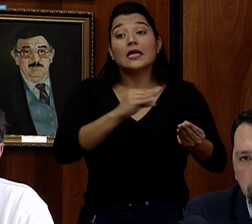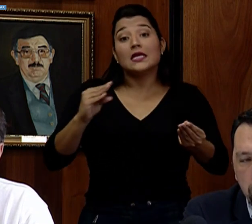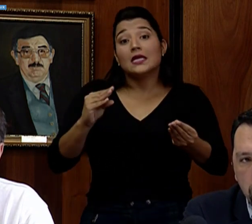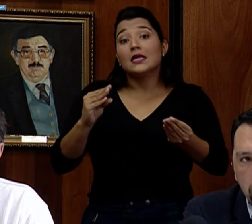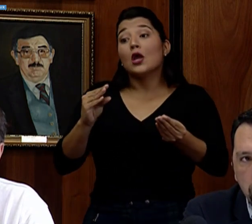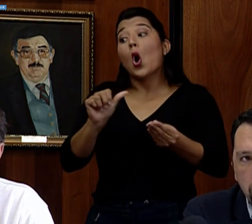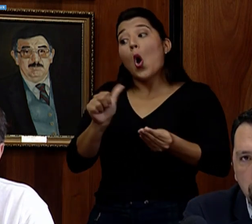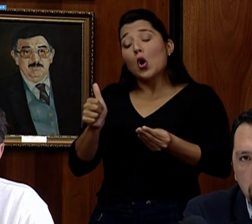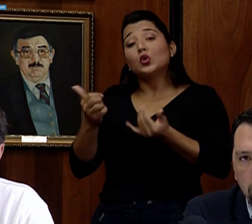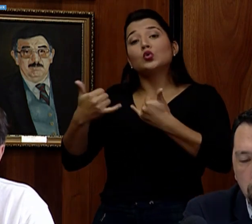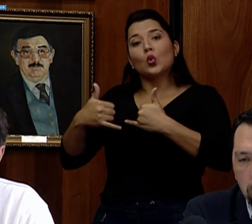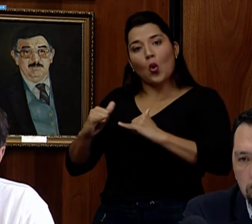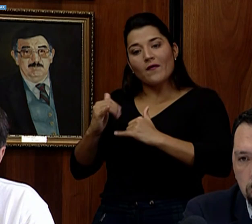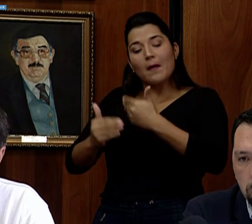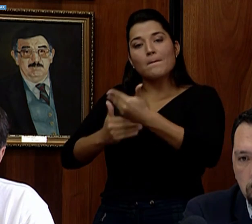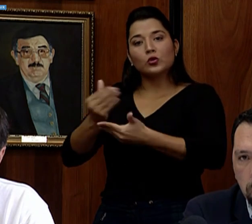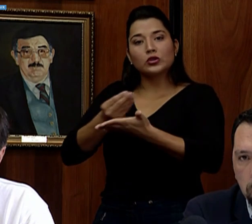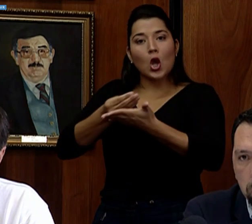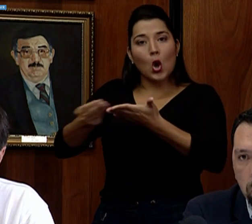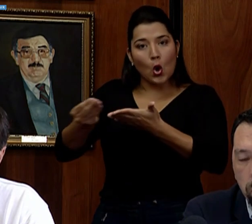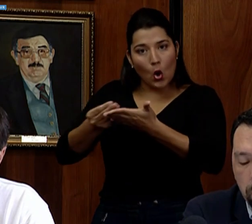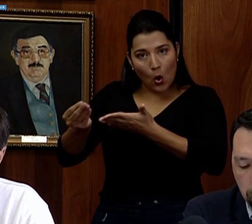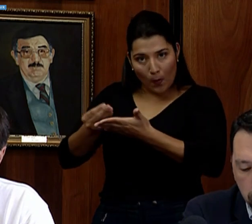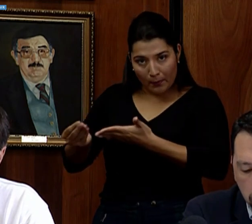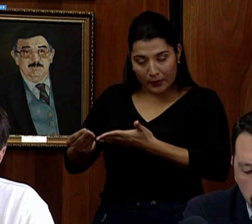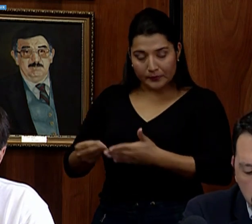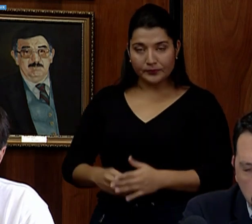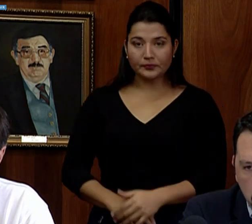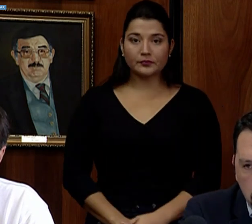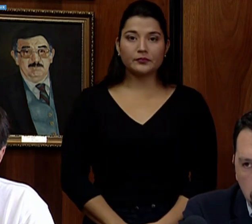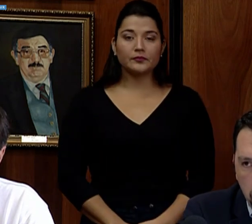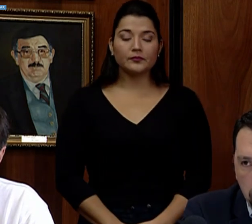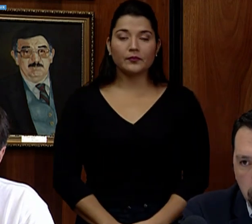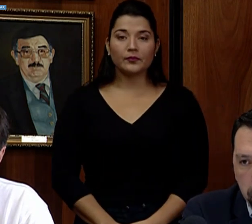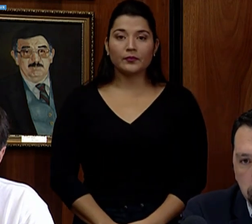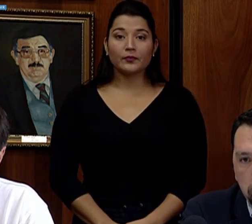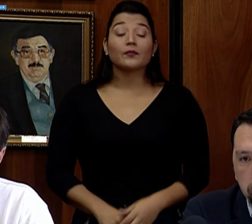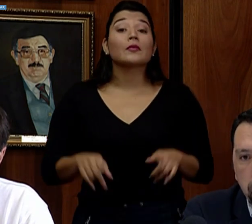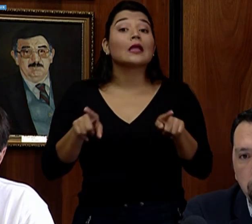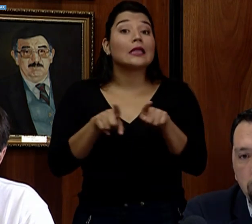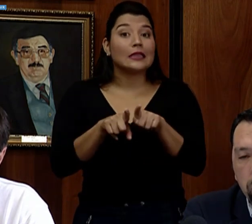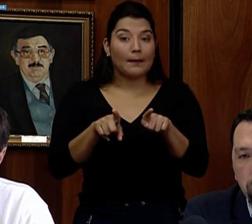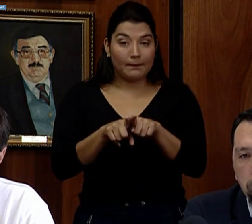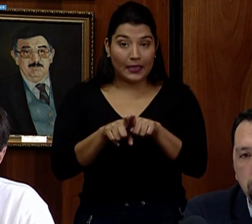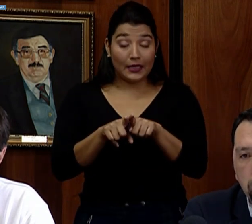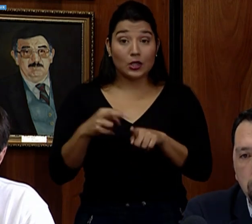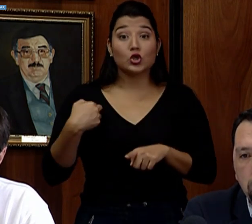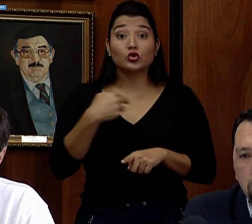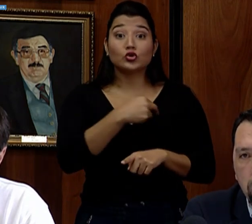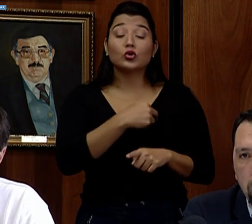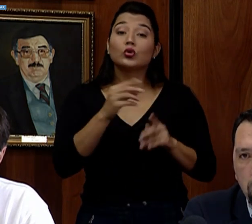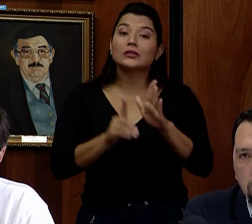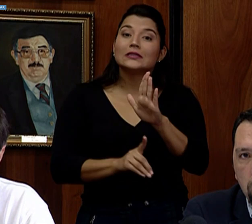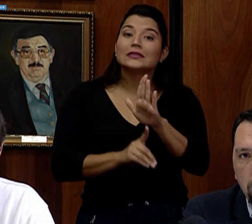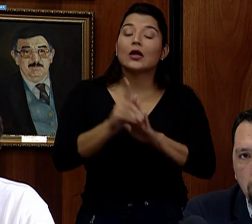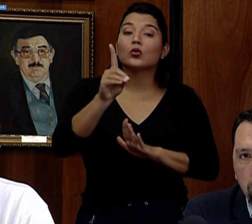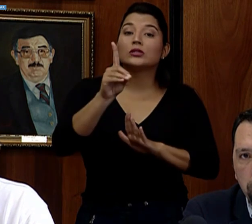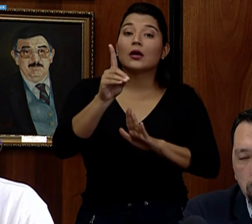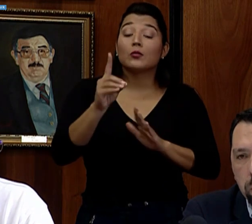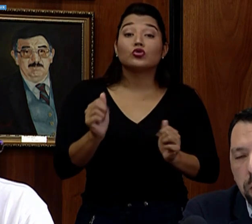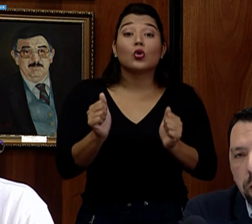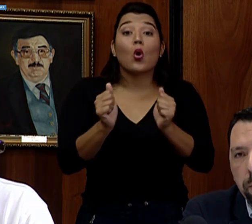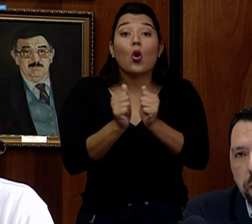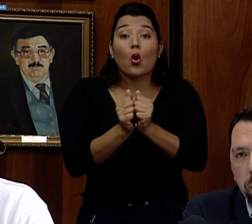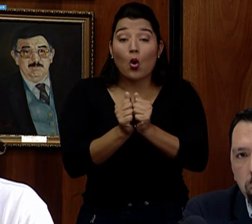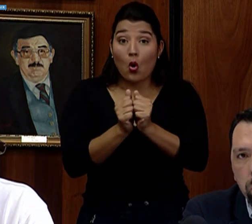compra y adquisición por modelos de adquisición rápida. Además, estamos desarrollando con los